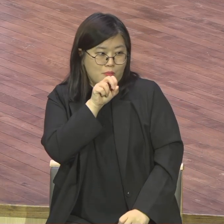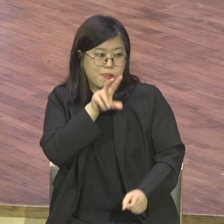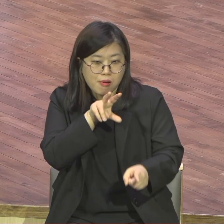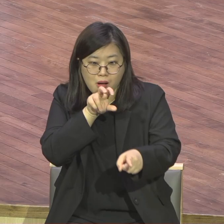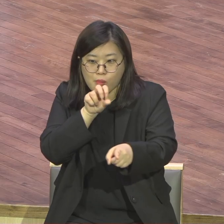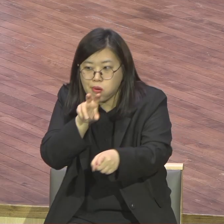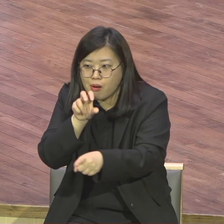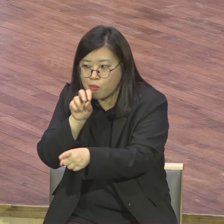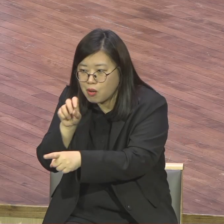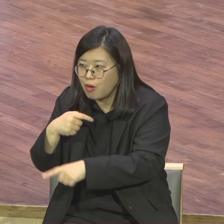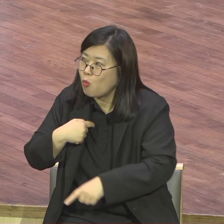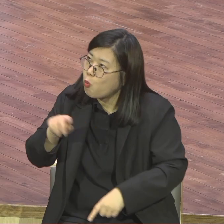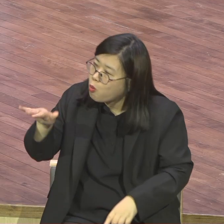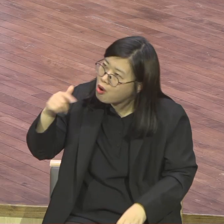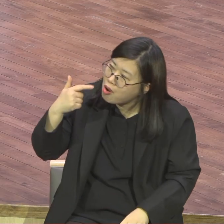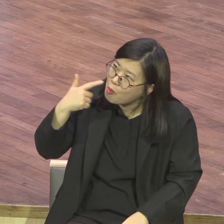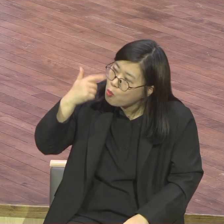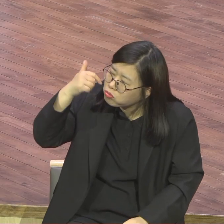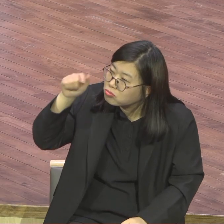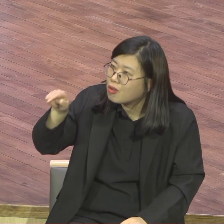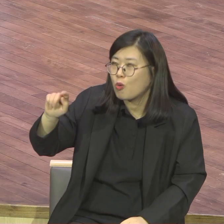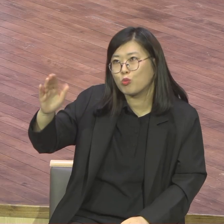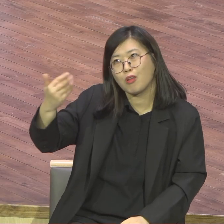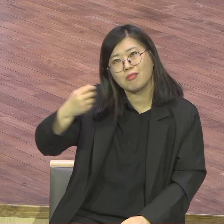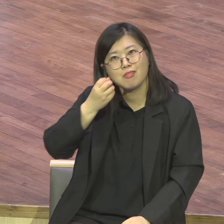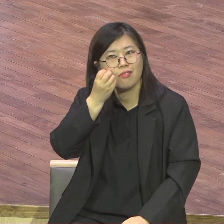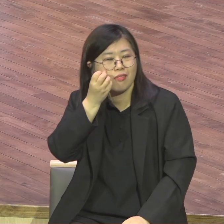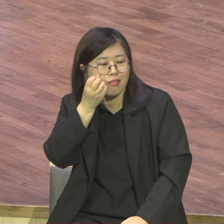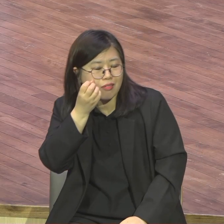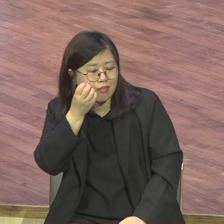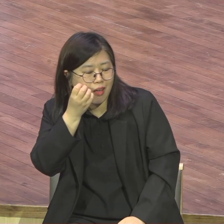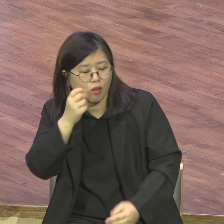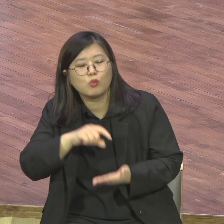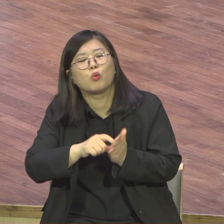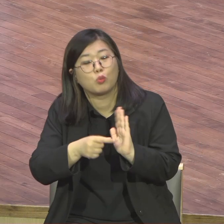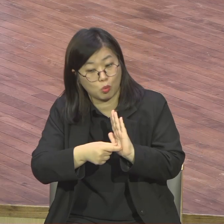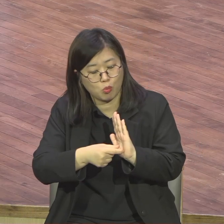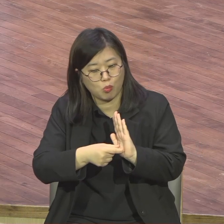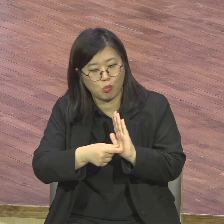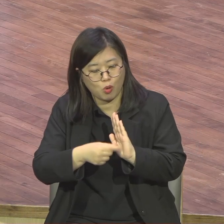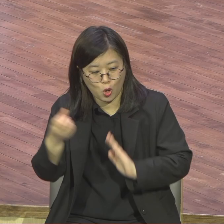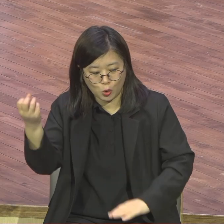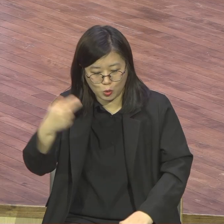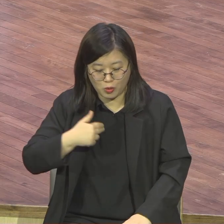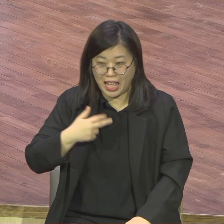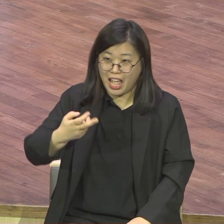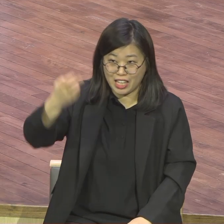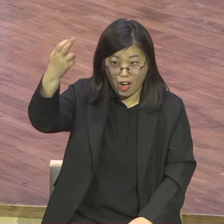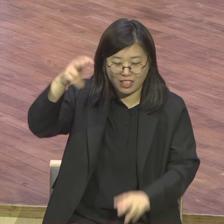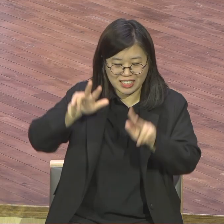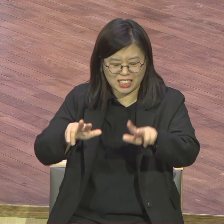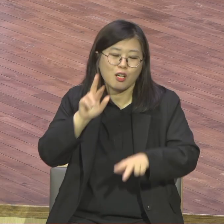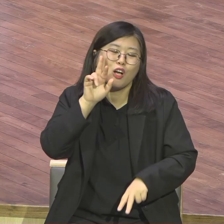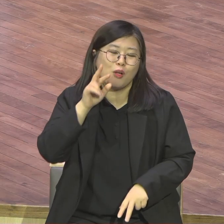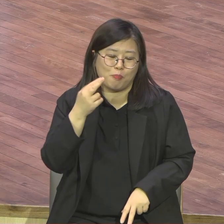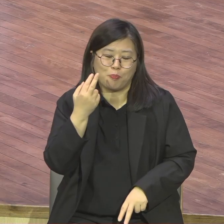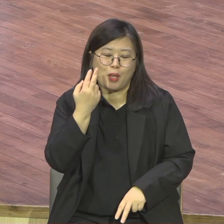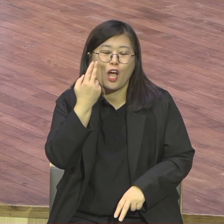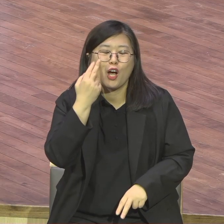미국 가서 내 목회하는 거 오더니 야 좀 가르쳐주라고 어찌 피하냐 형님이 있는데